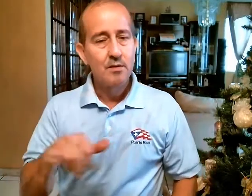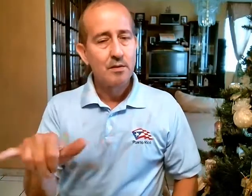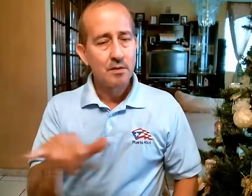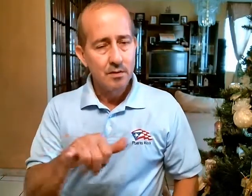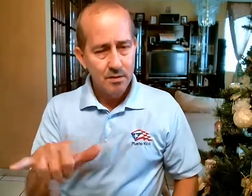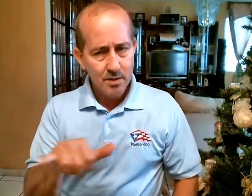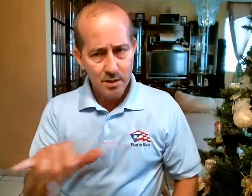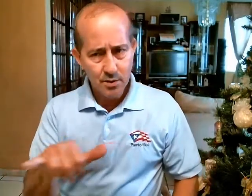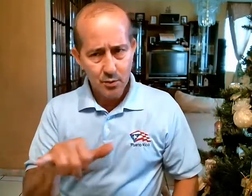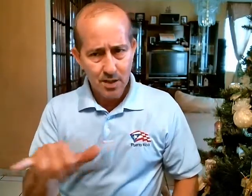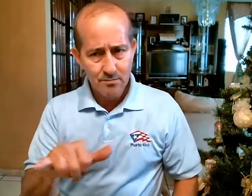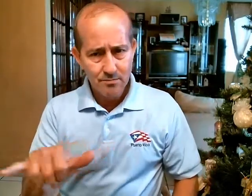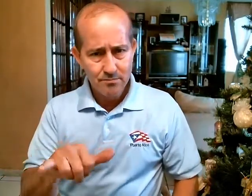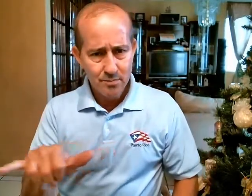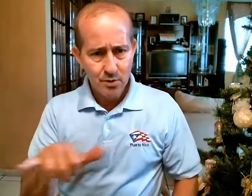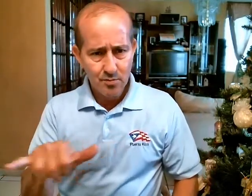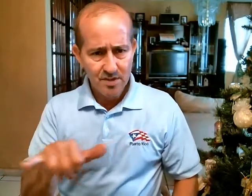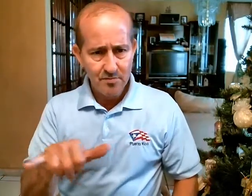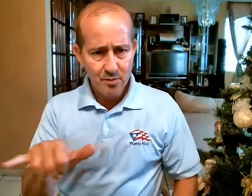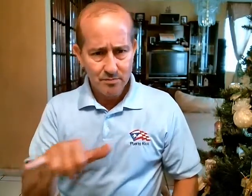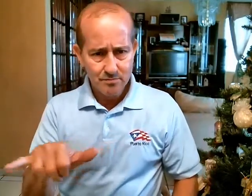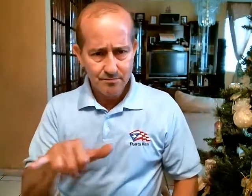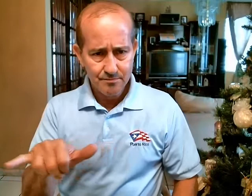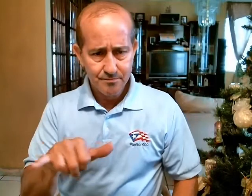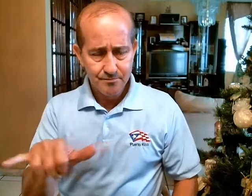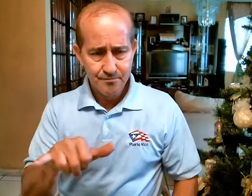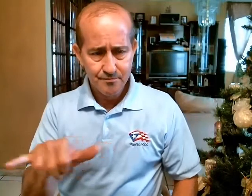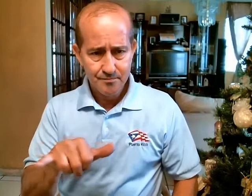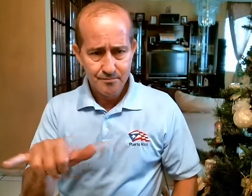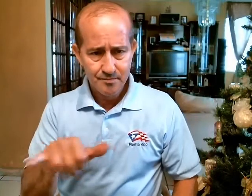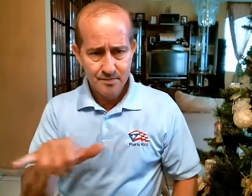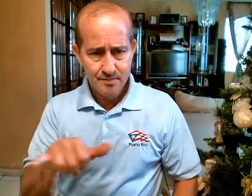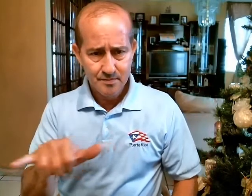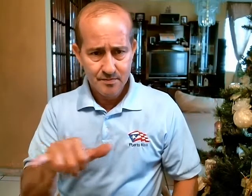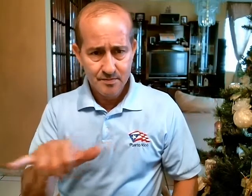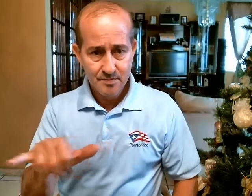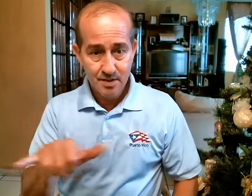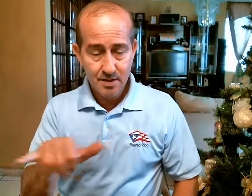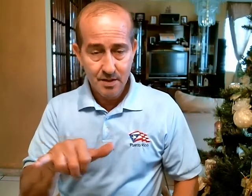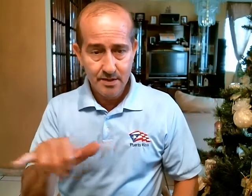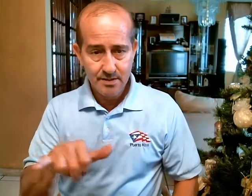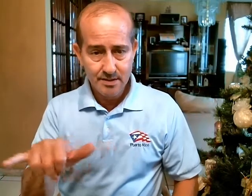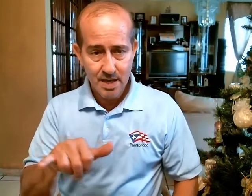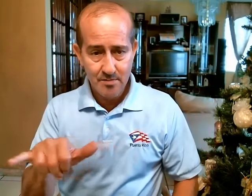Igual Lo mismo En inglés Same